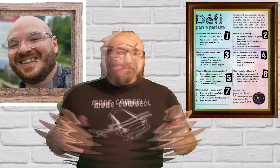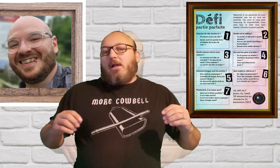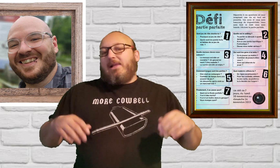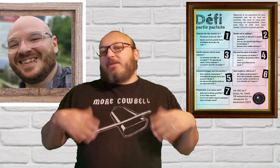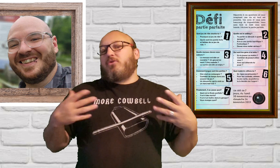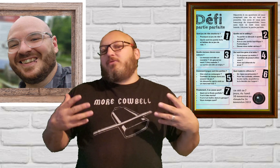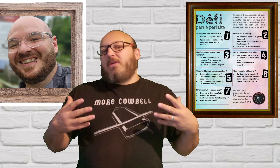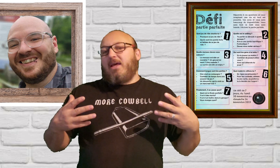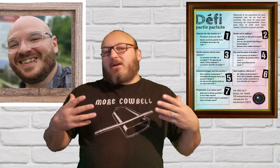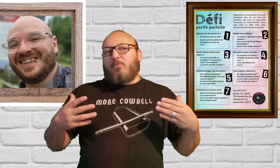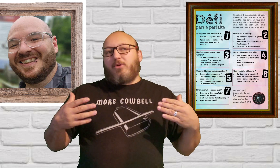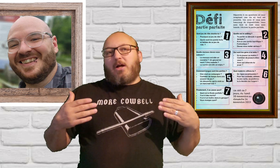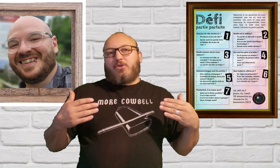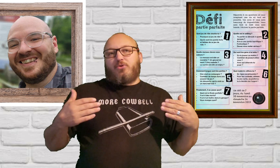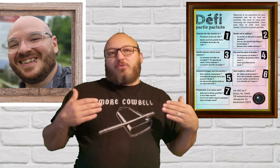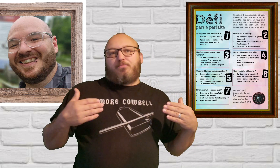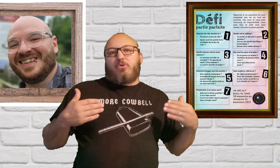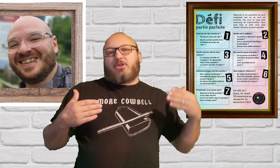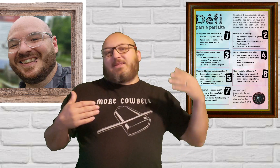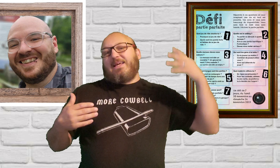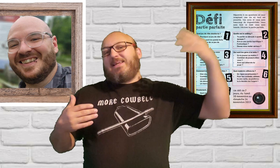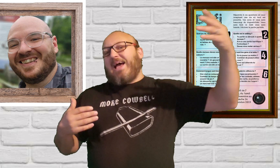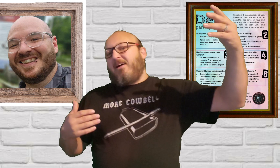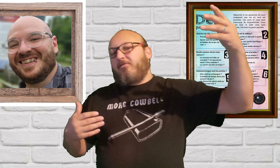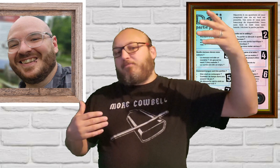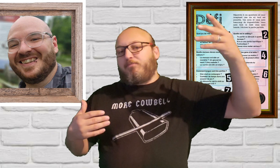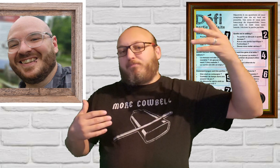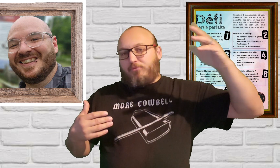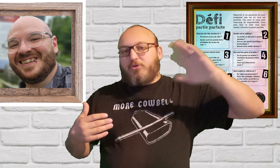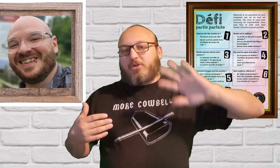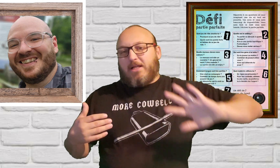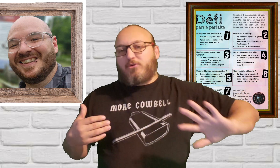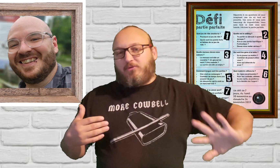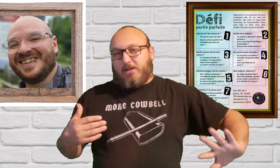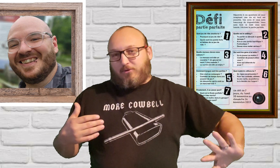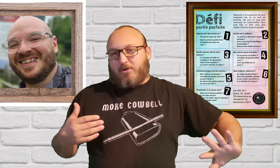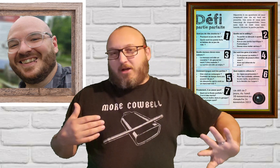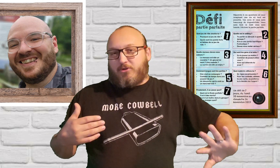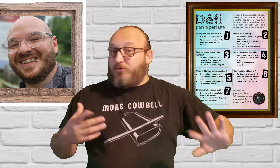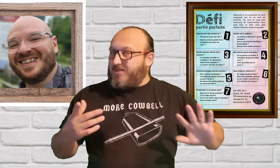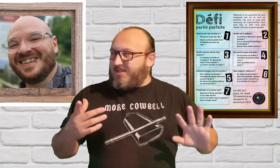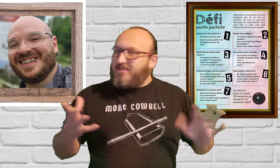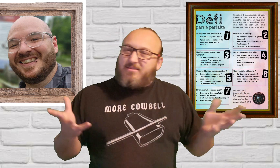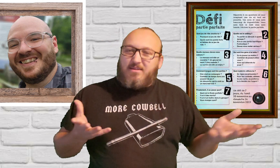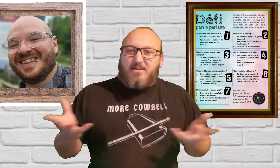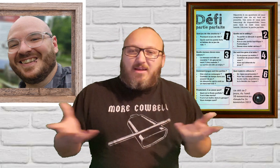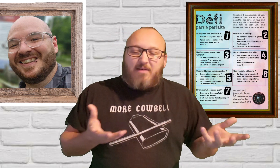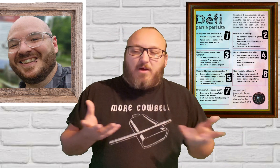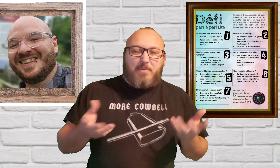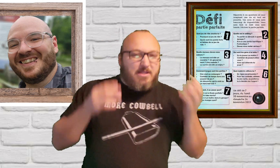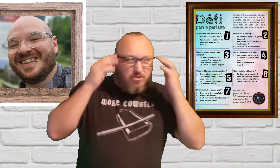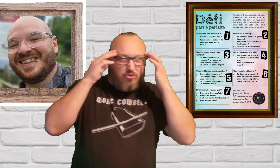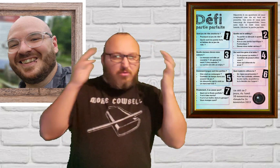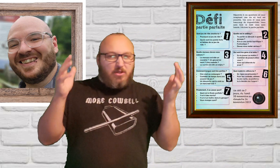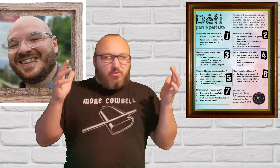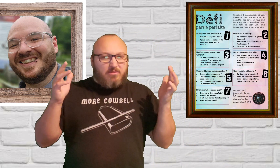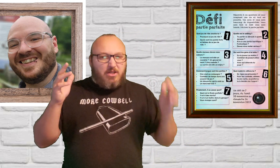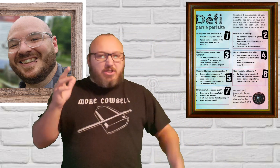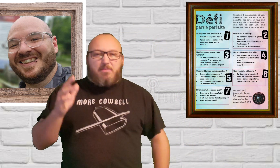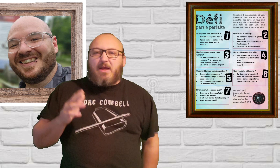la survie est comme un enjeu plus que tes caves plus que la survie est un enjeu tu sais avant pire si tu joues tes coups intelligemment